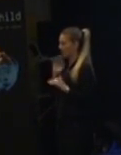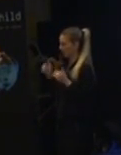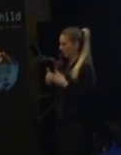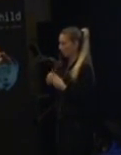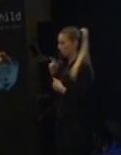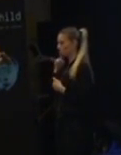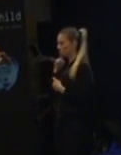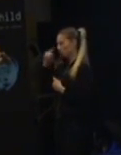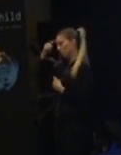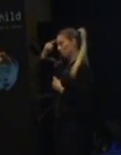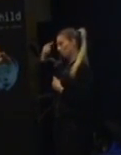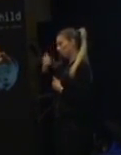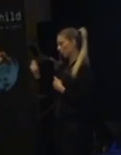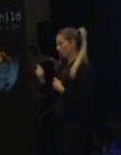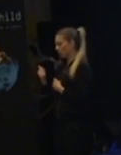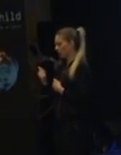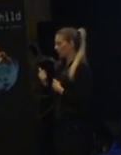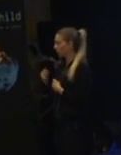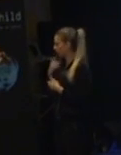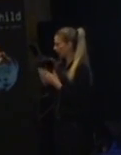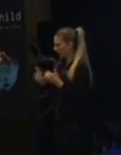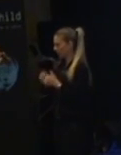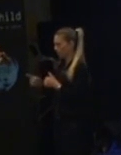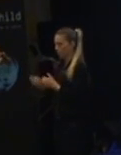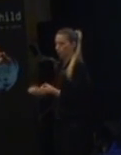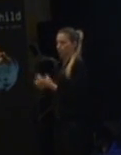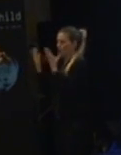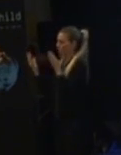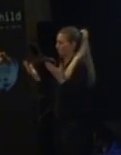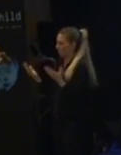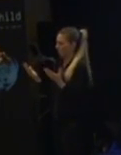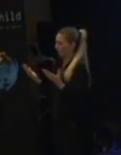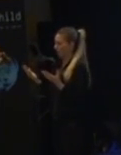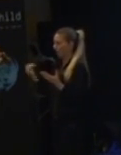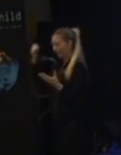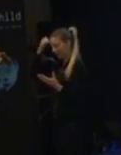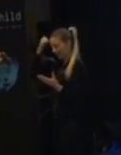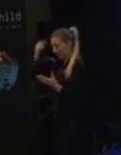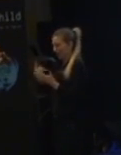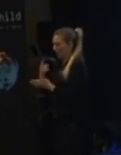berättar de ingenting. Då säger de ingenting. Men de skapar och det blir. Och här inne pågår det massor.